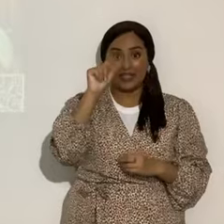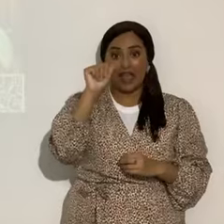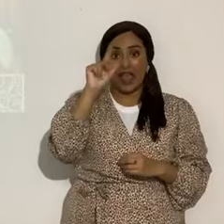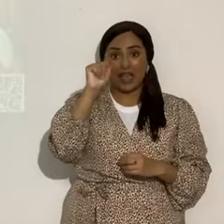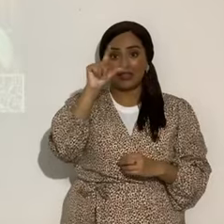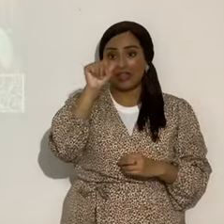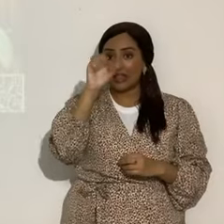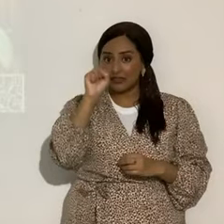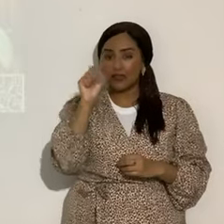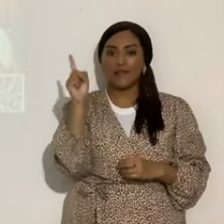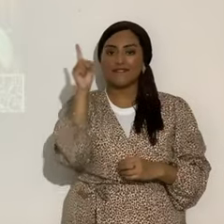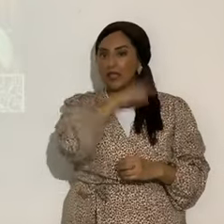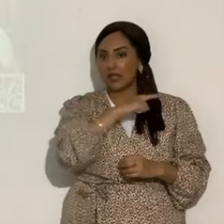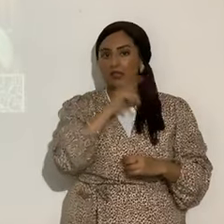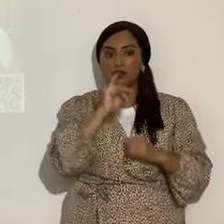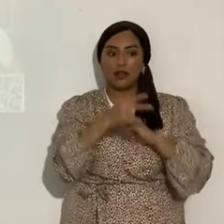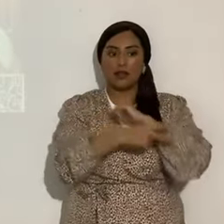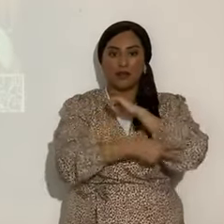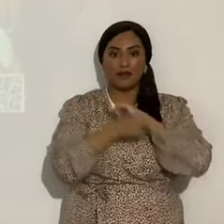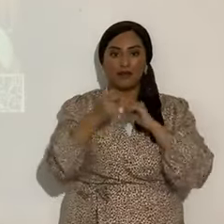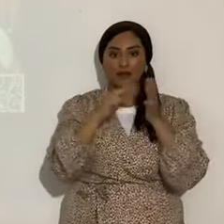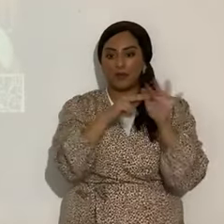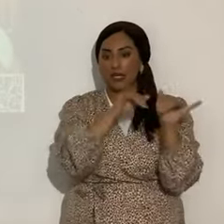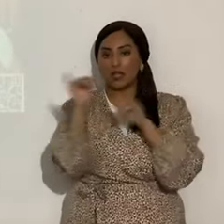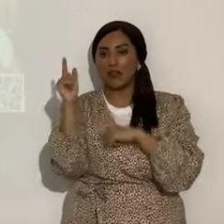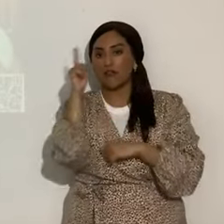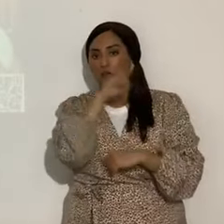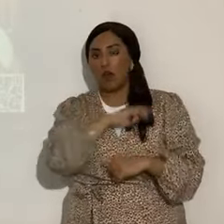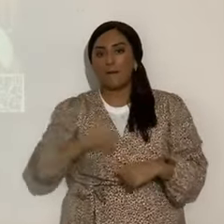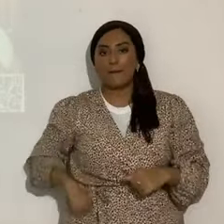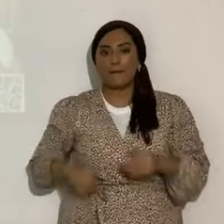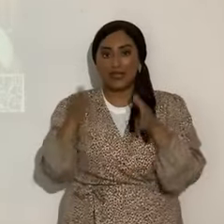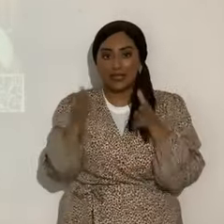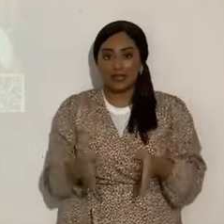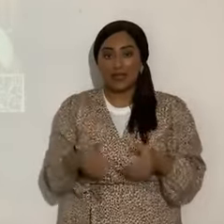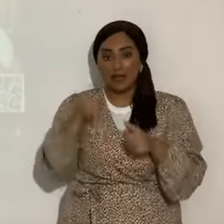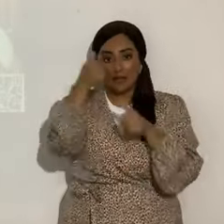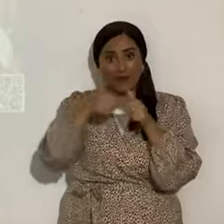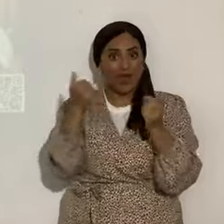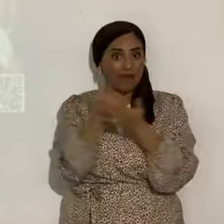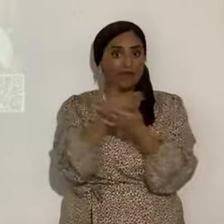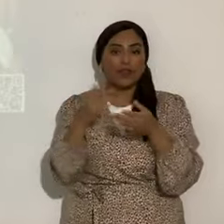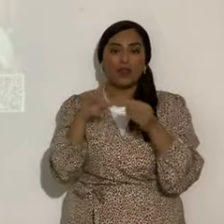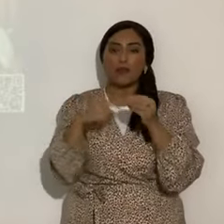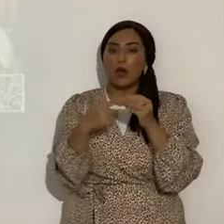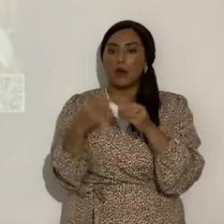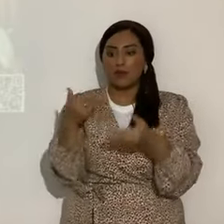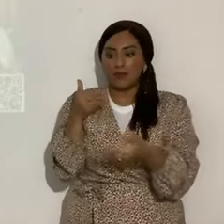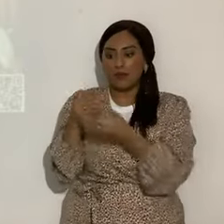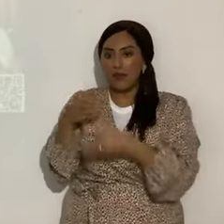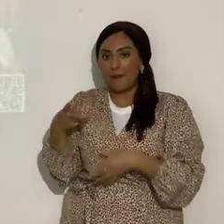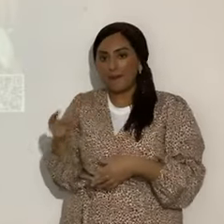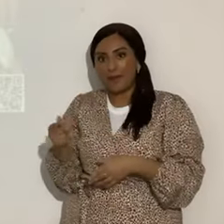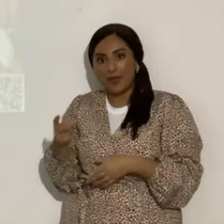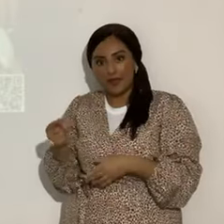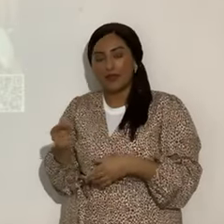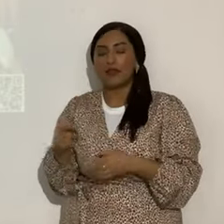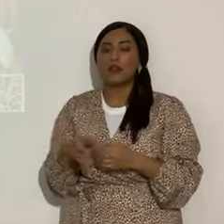usurpador, ante Mashiach, recuerden todo de los perros, Apocalipsis 2, 22, verso 15,